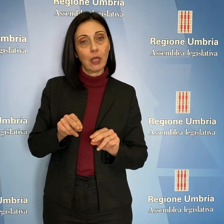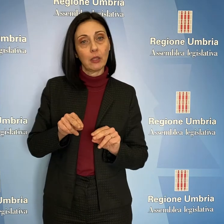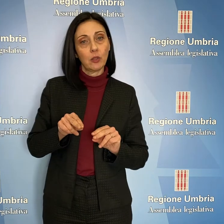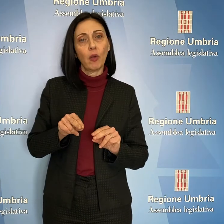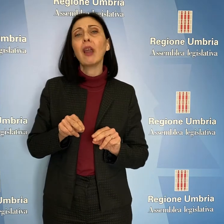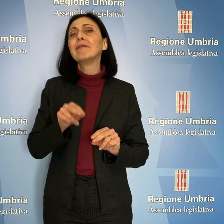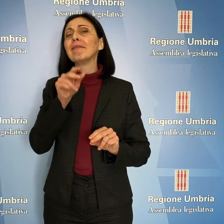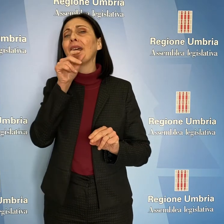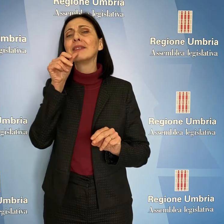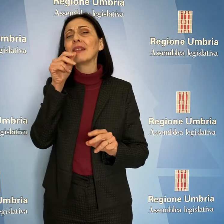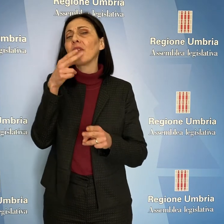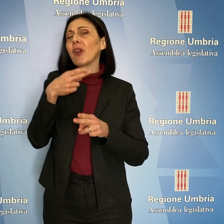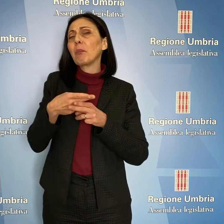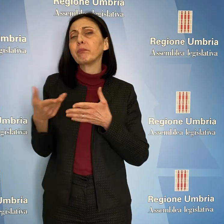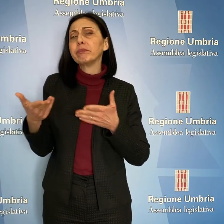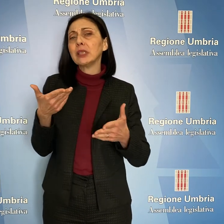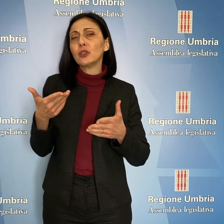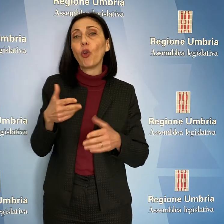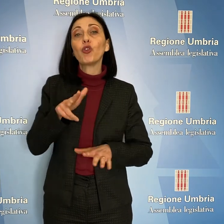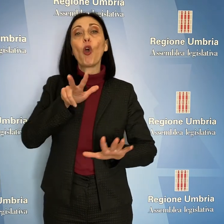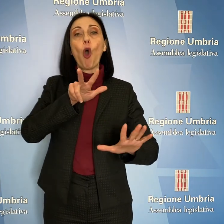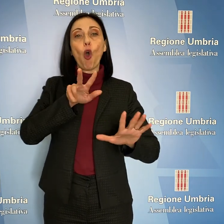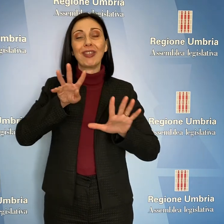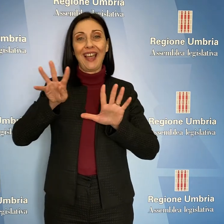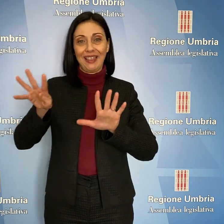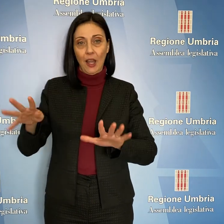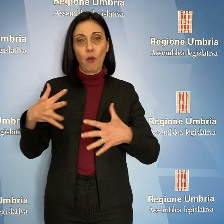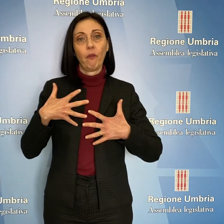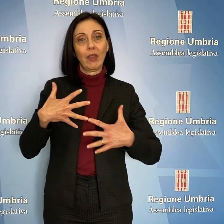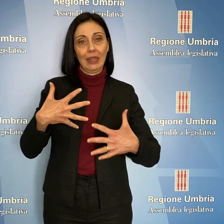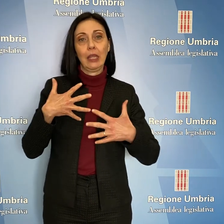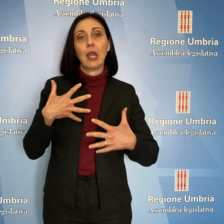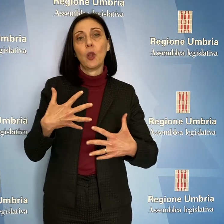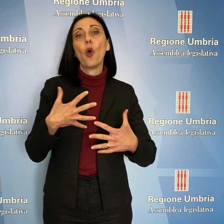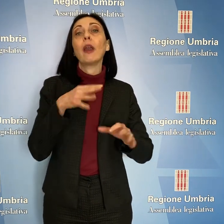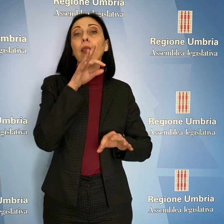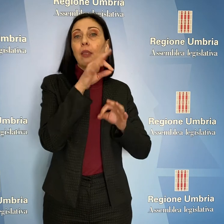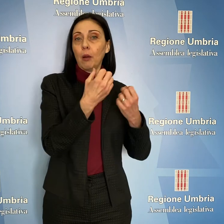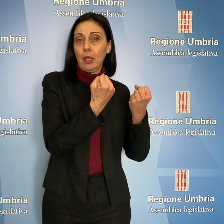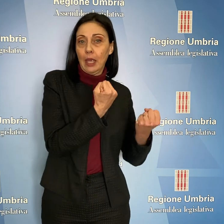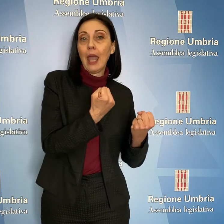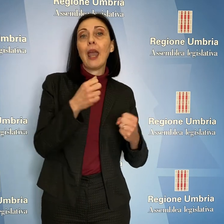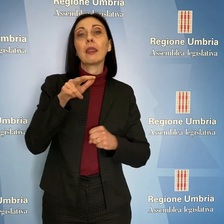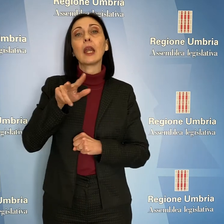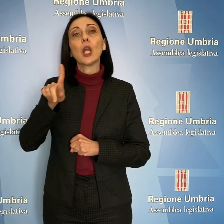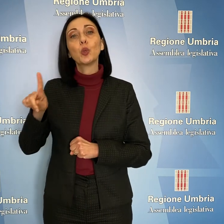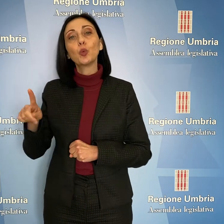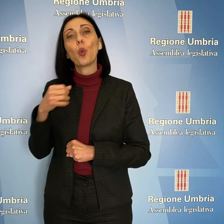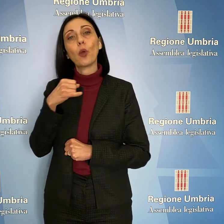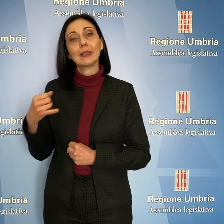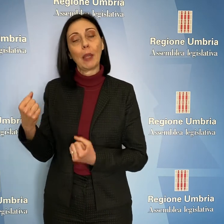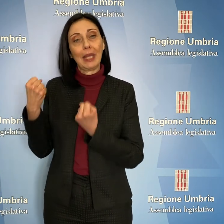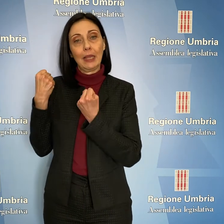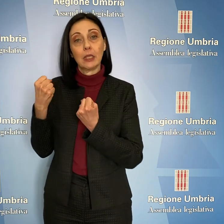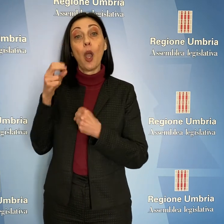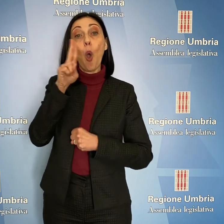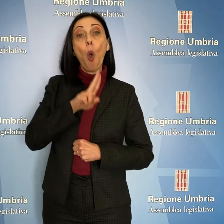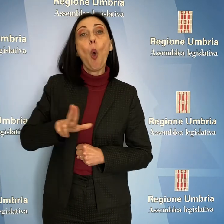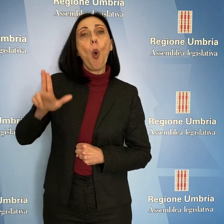risulta un fabbisogno complessivo di 89 ventilatori di terapia intensiva e 31 di semi-intensiva. All'Umbria sono